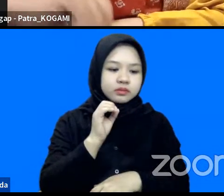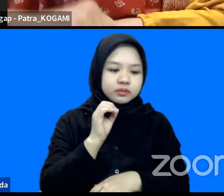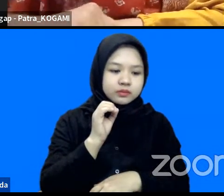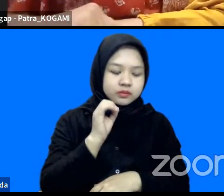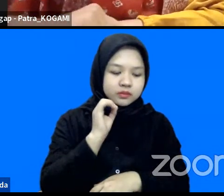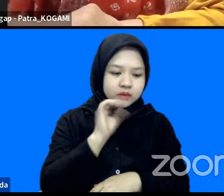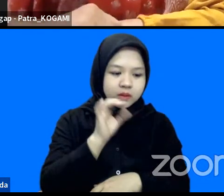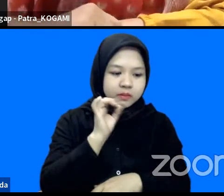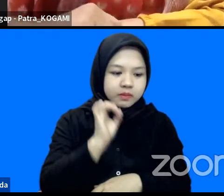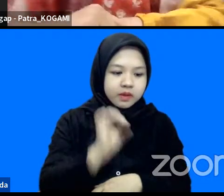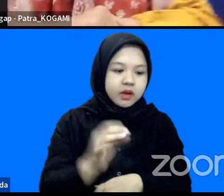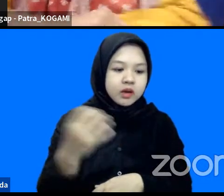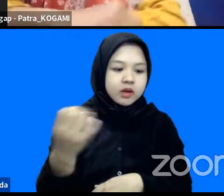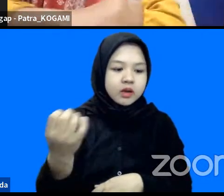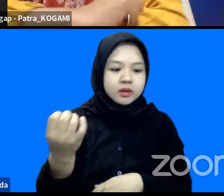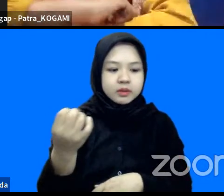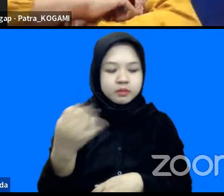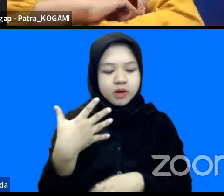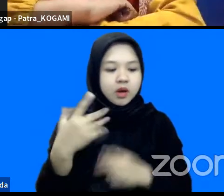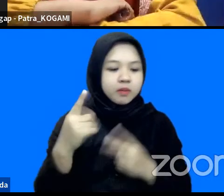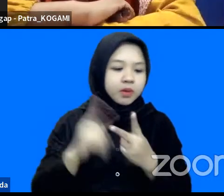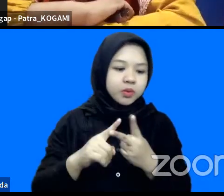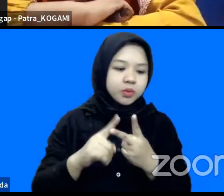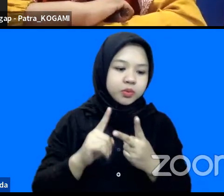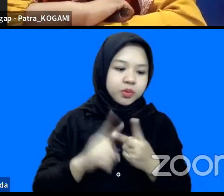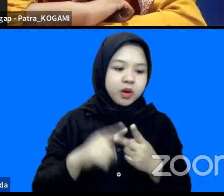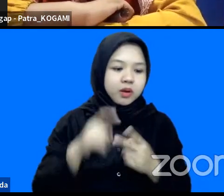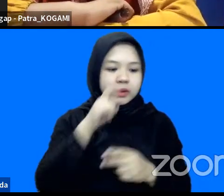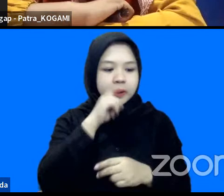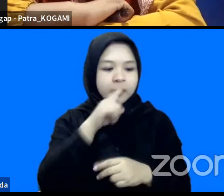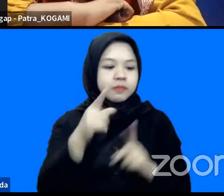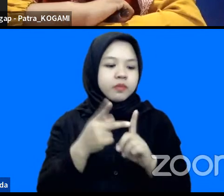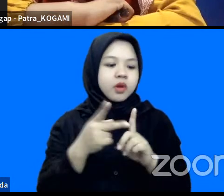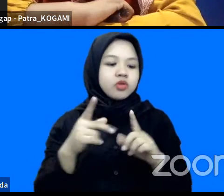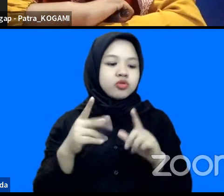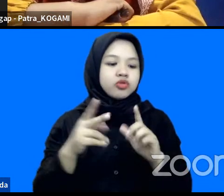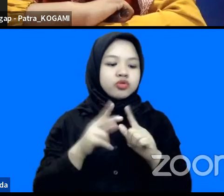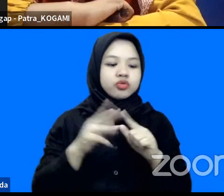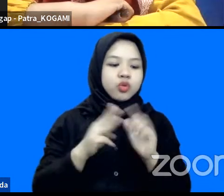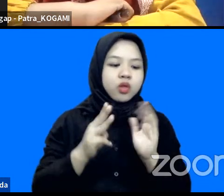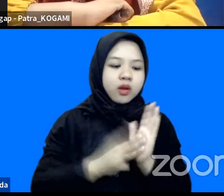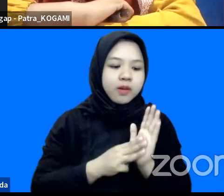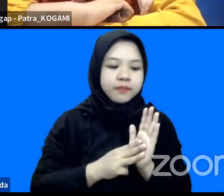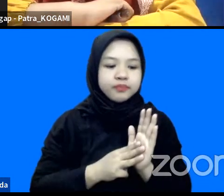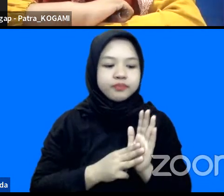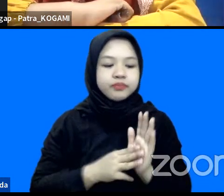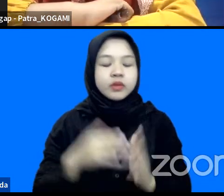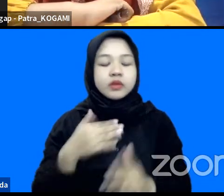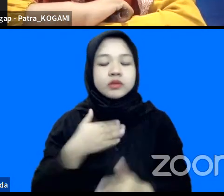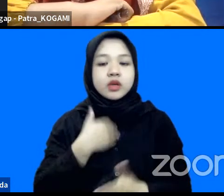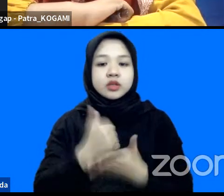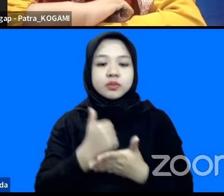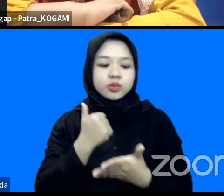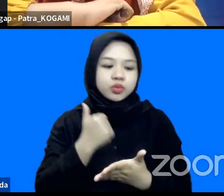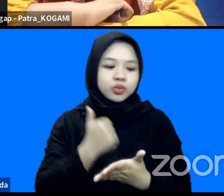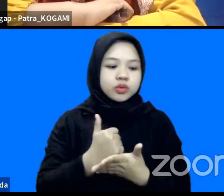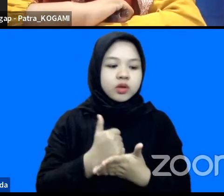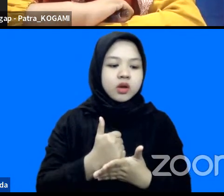highlight dari penanggap kedua Bapak Zulham mungkin tanpa mengurangi waktu saya sebetulnya juga banyak